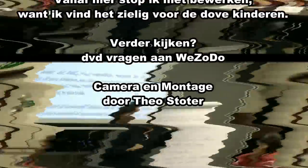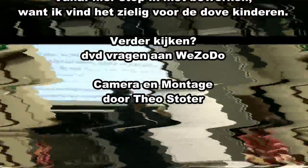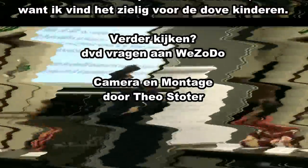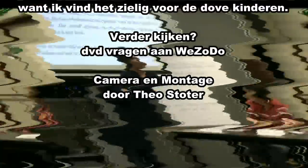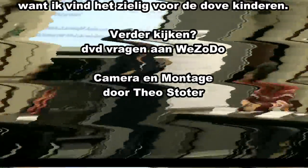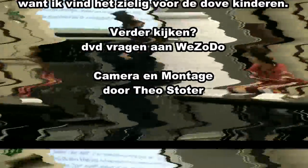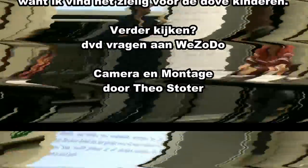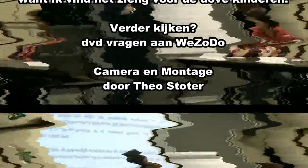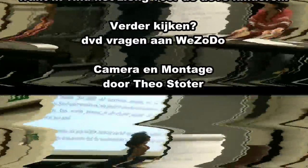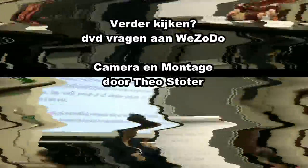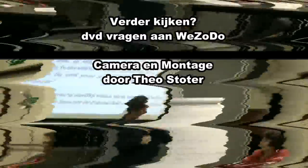doordrongen bij die meerderheid?